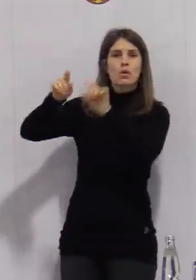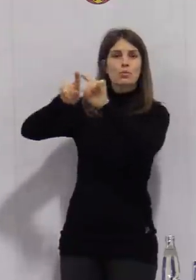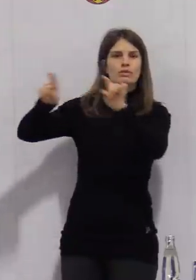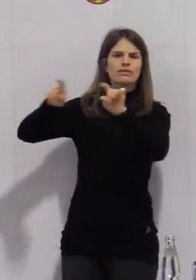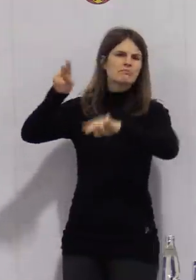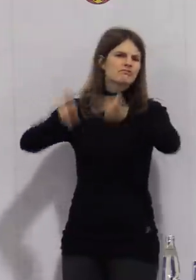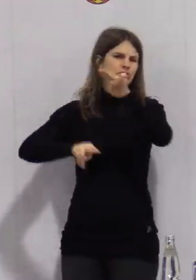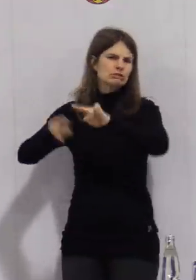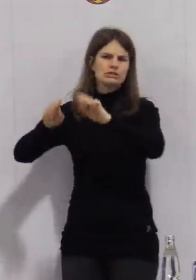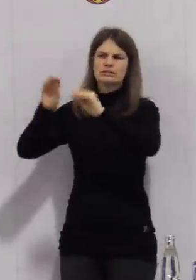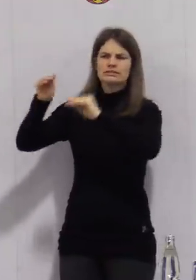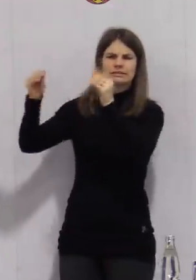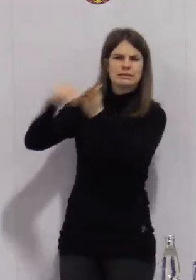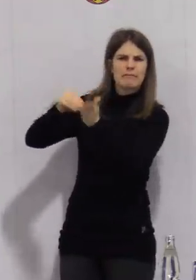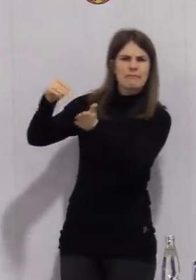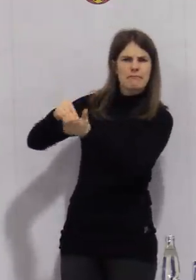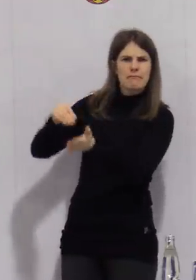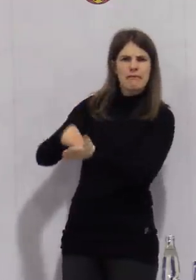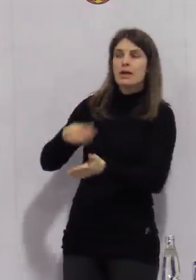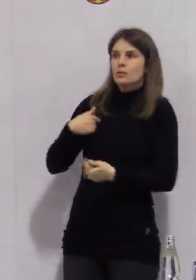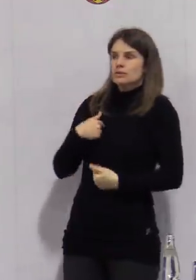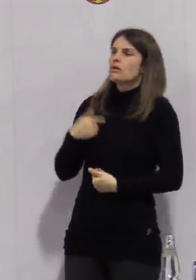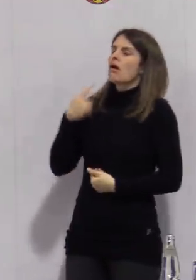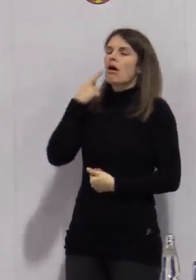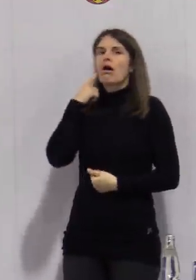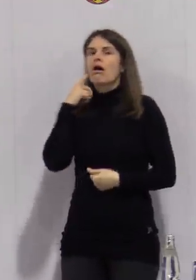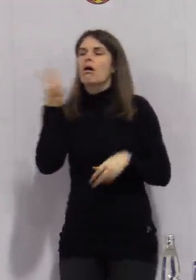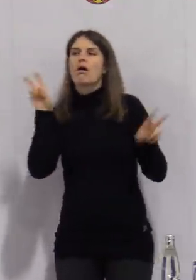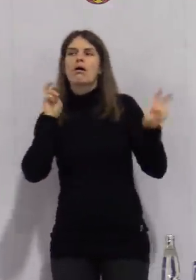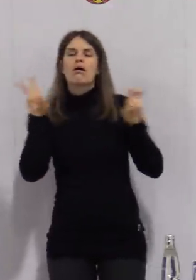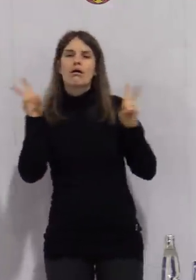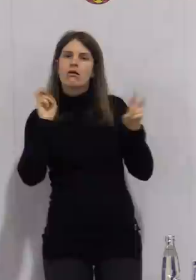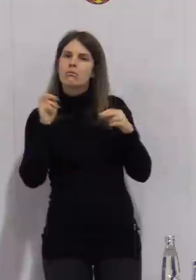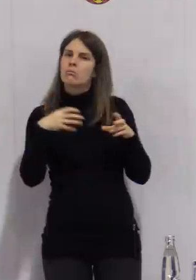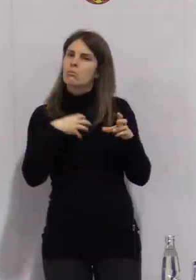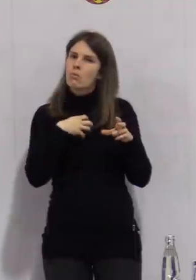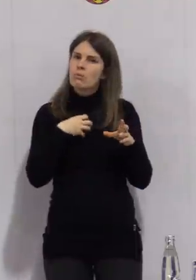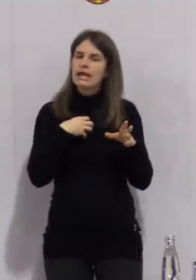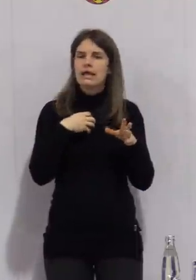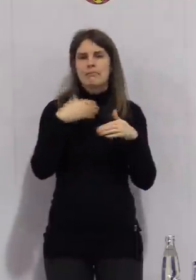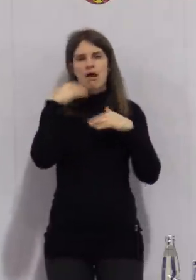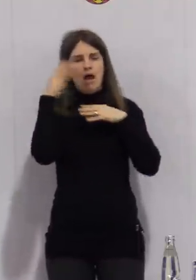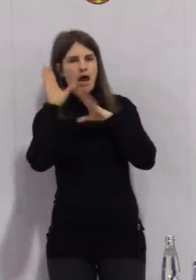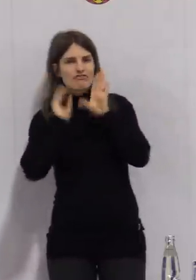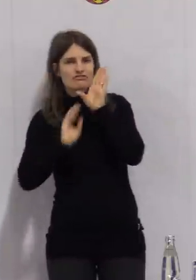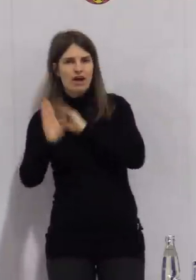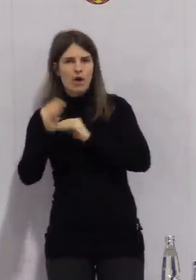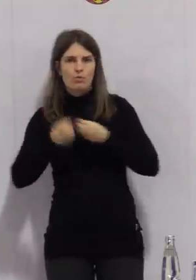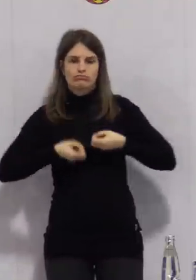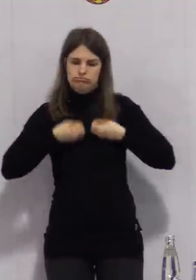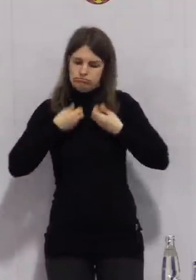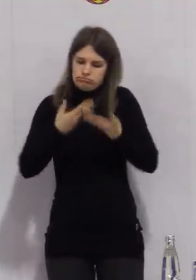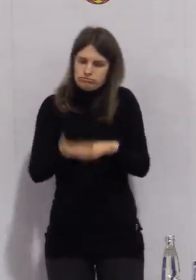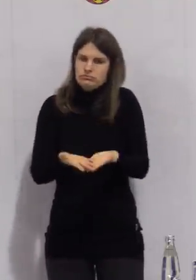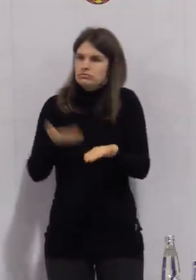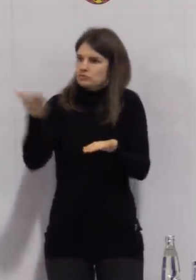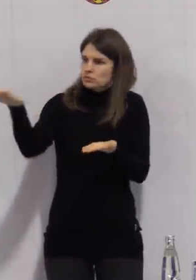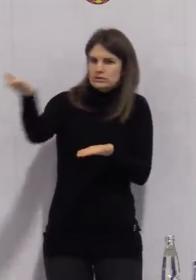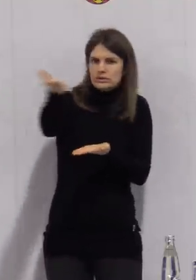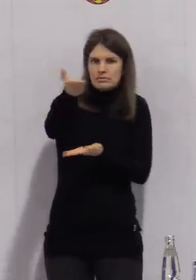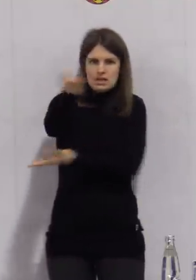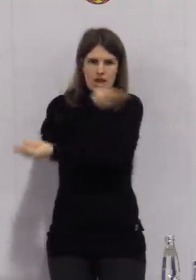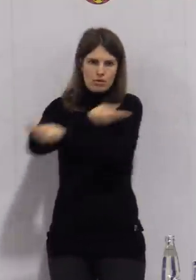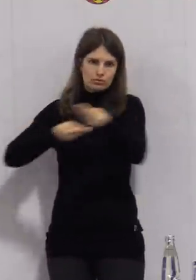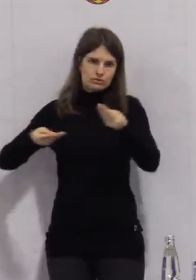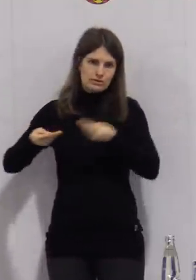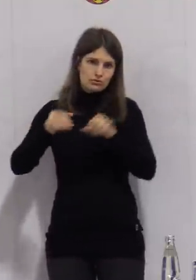teilnehmen und dort auch über die ersten Erfahrungen und Probleme sprechen, die sich aus dem Testangebot für die